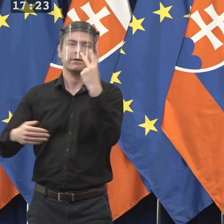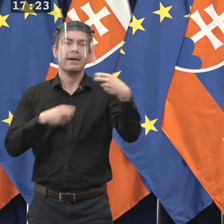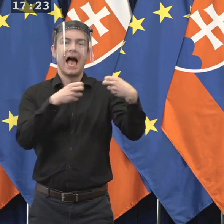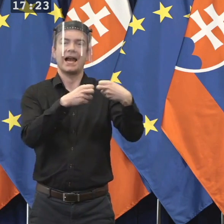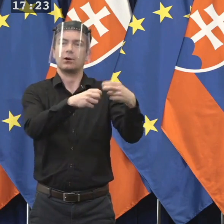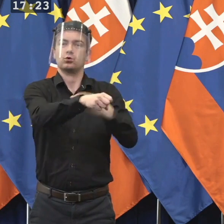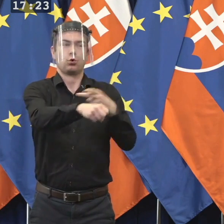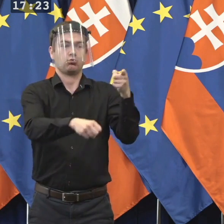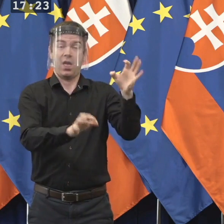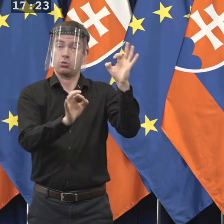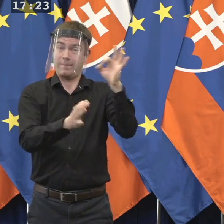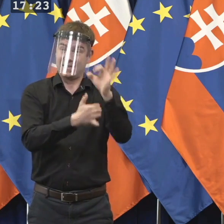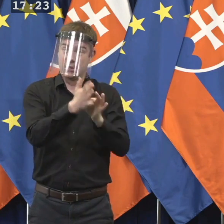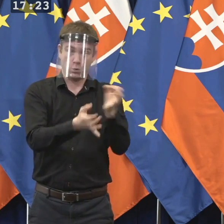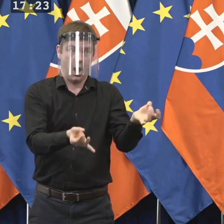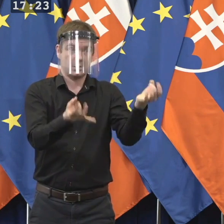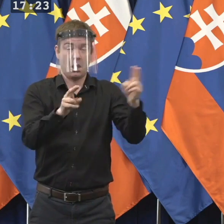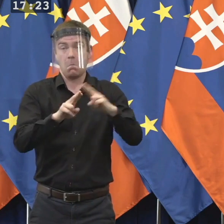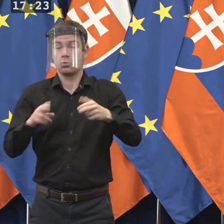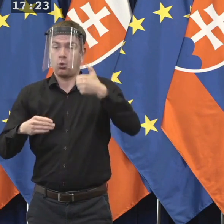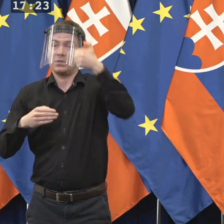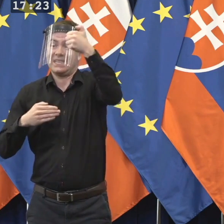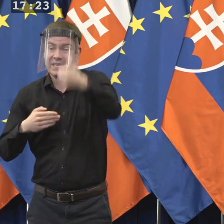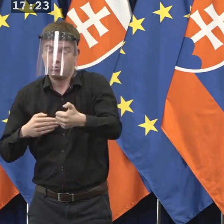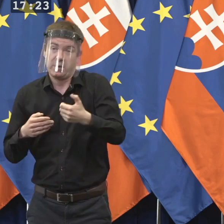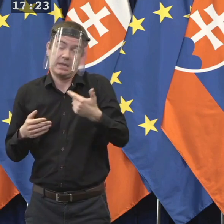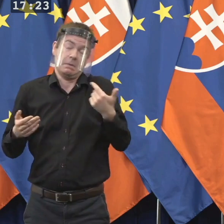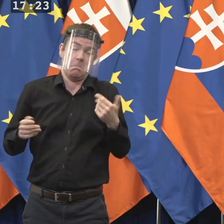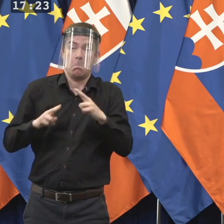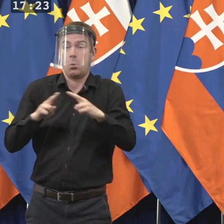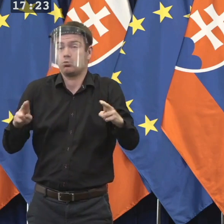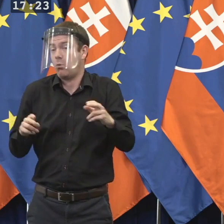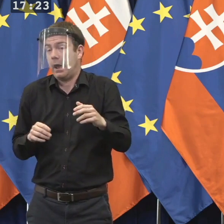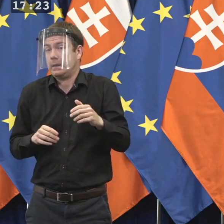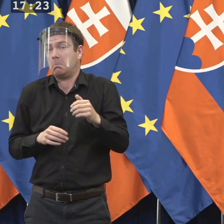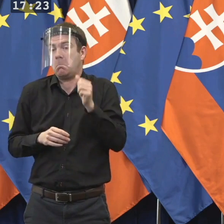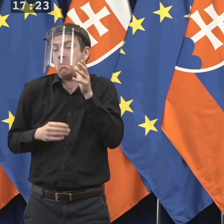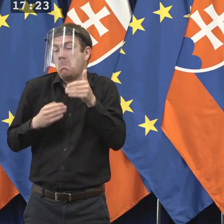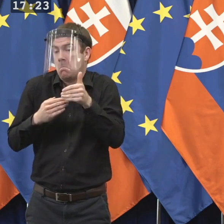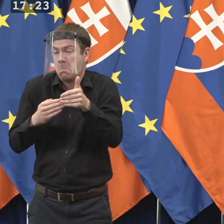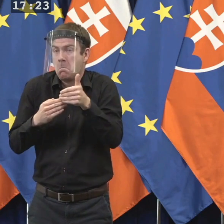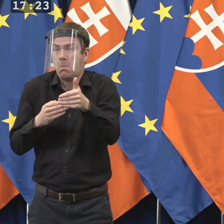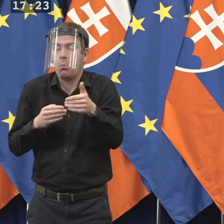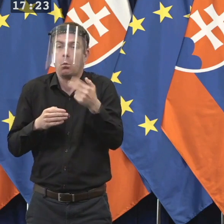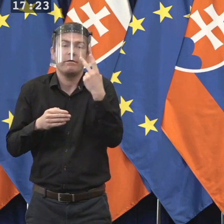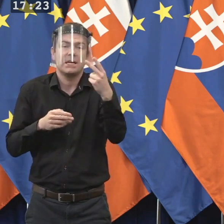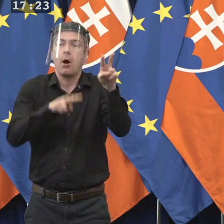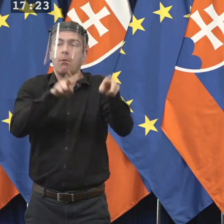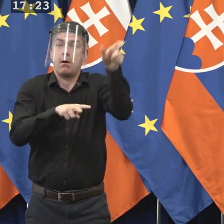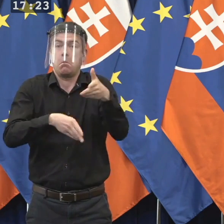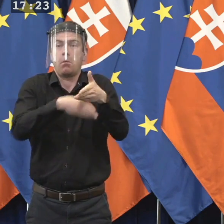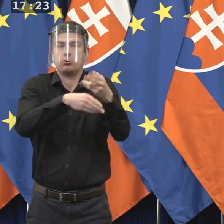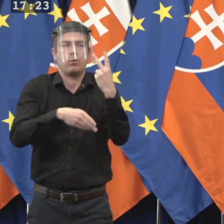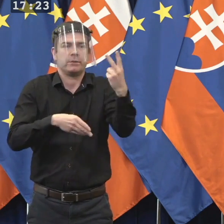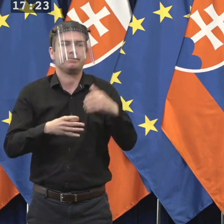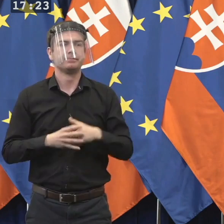priebehu týždňa, možno aj menej, sa dokáže urobiť také opatrenie, ktoré im život zjednoduší. A ešte, ak sa môžem